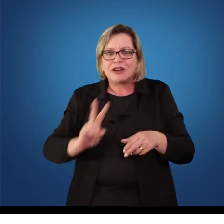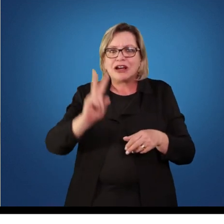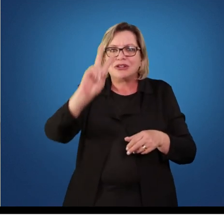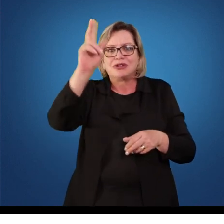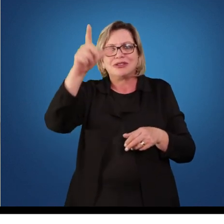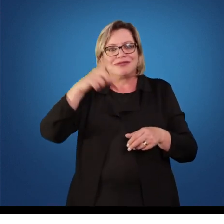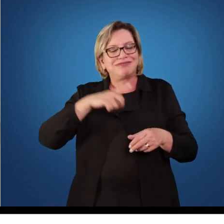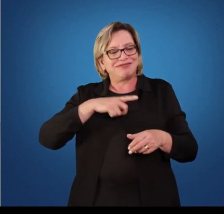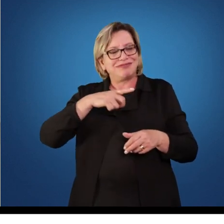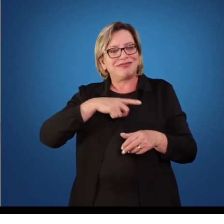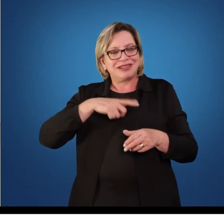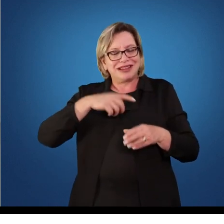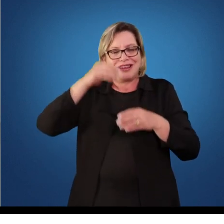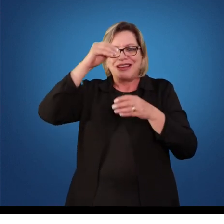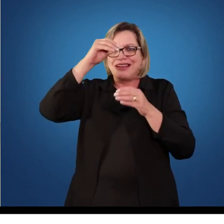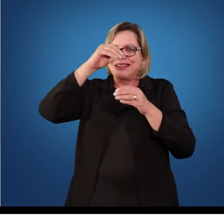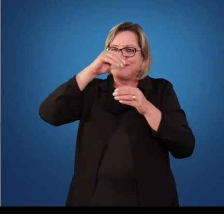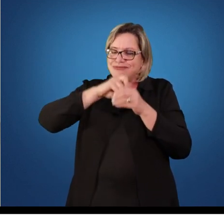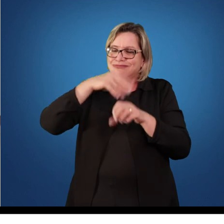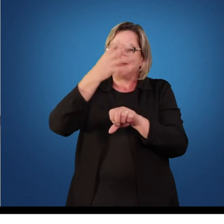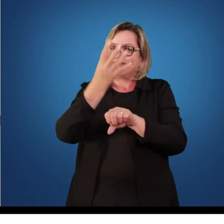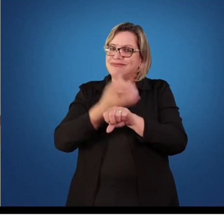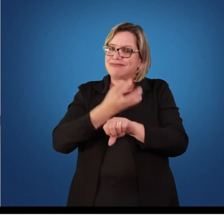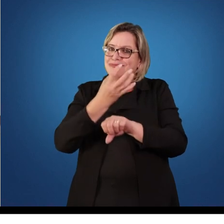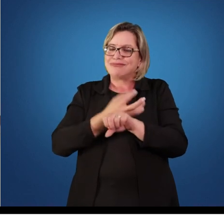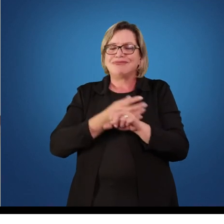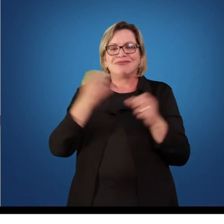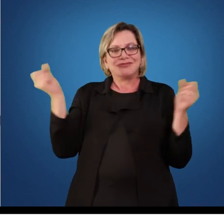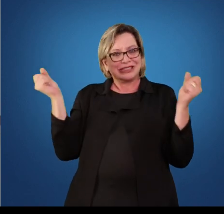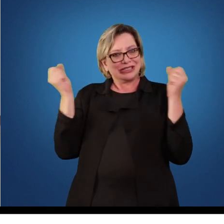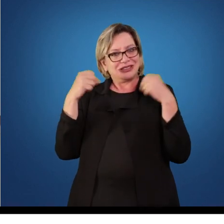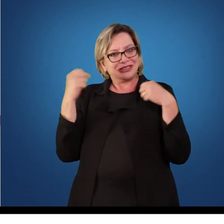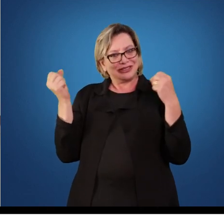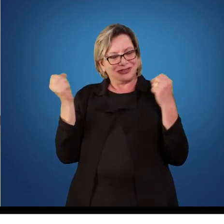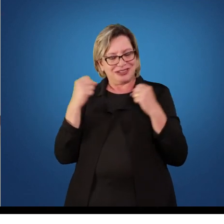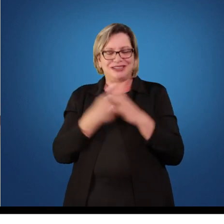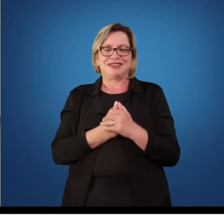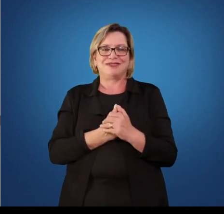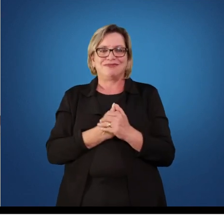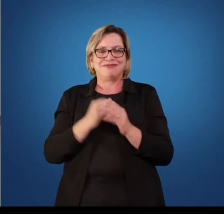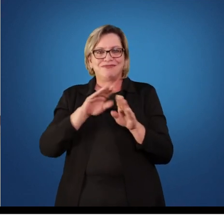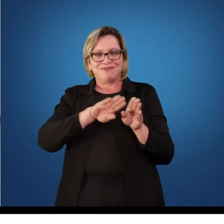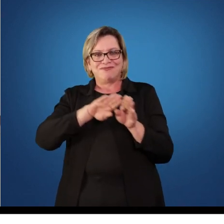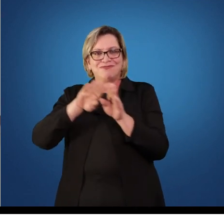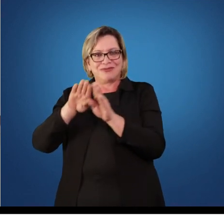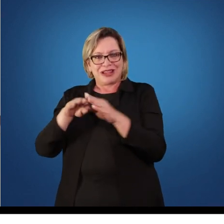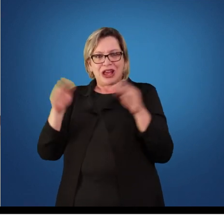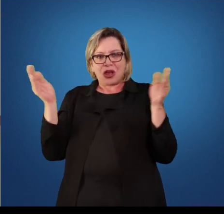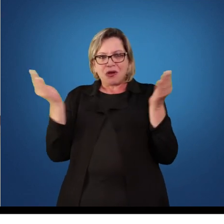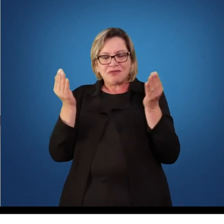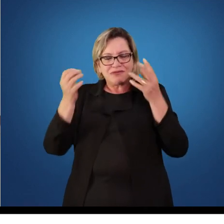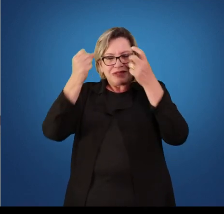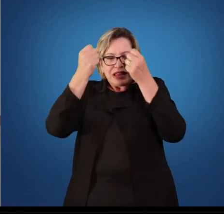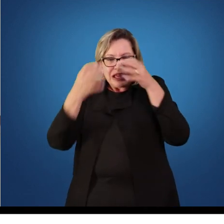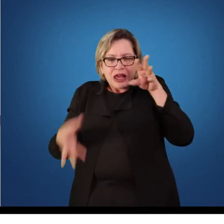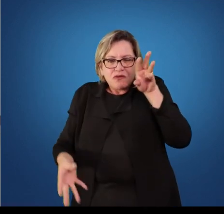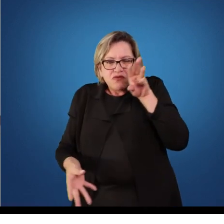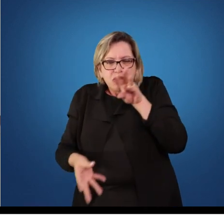as aulas de educação física. Pessoal, então esses são alguns pontos que sintetizam os conteúdos